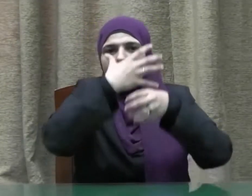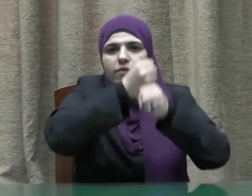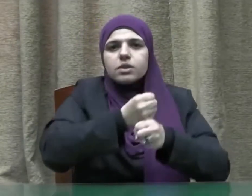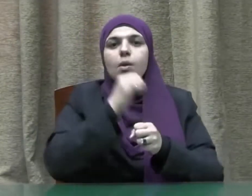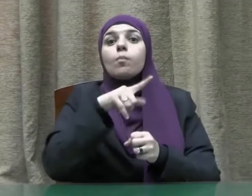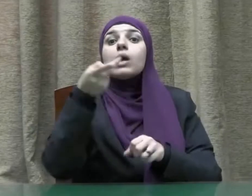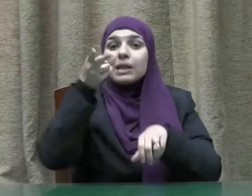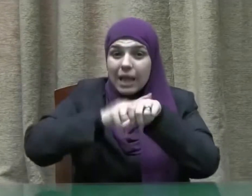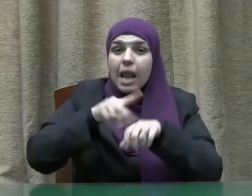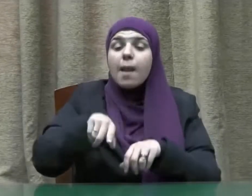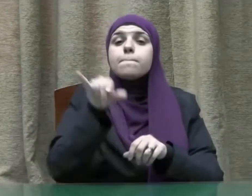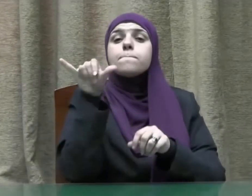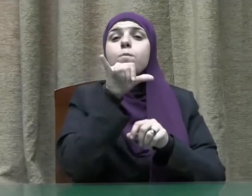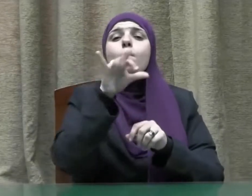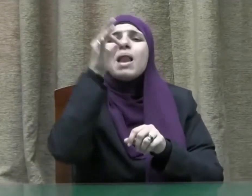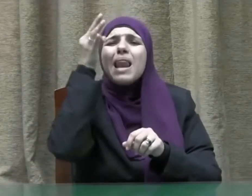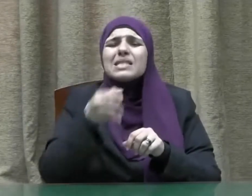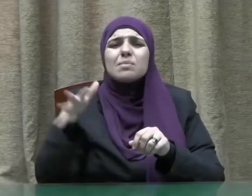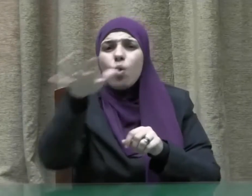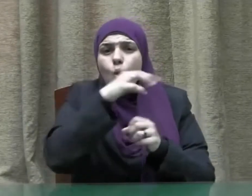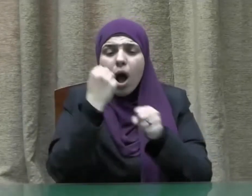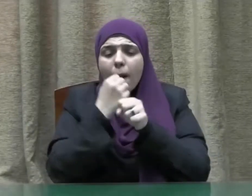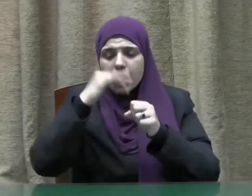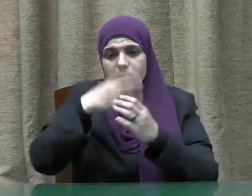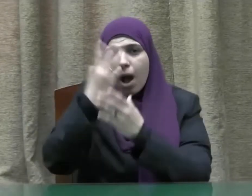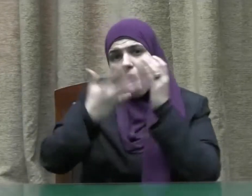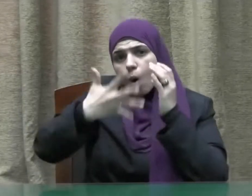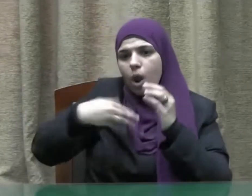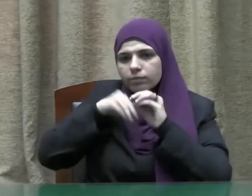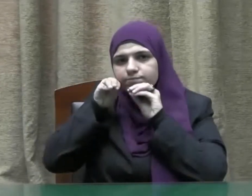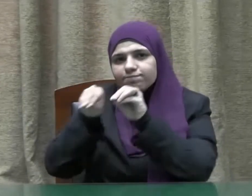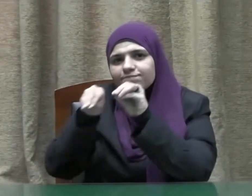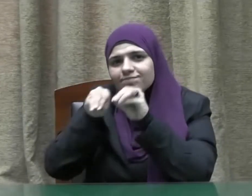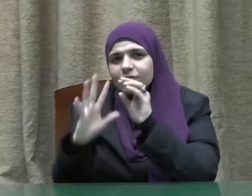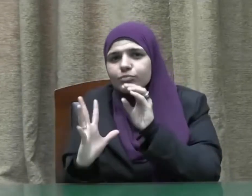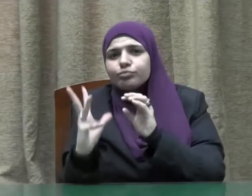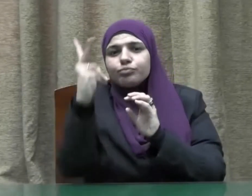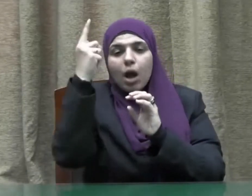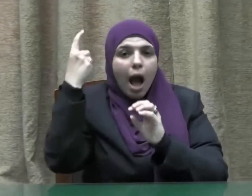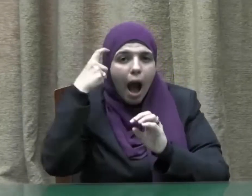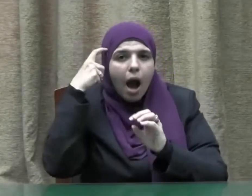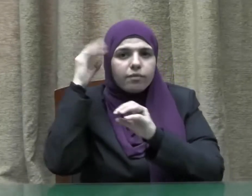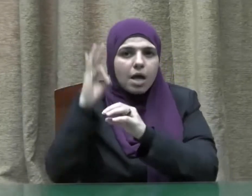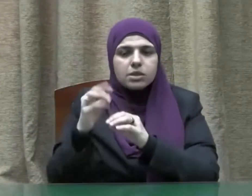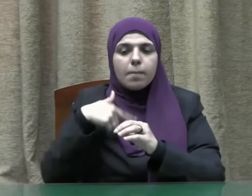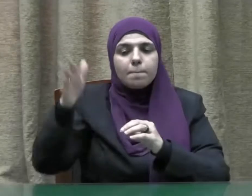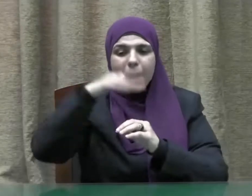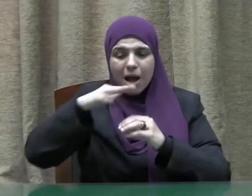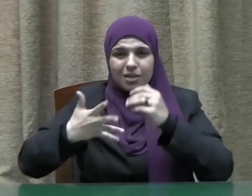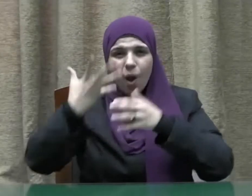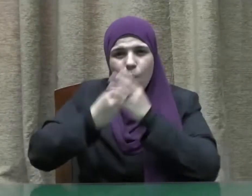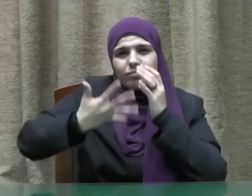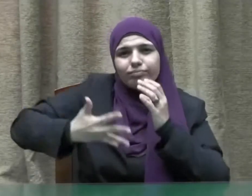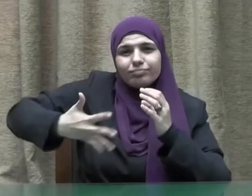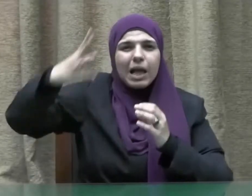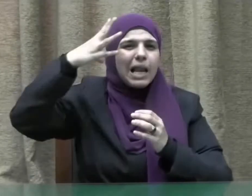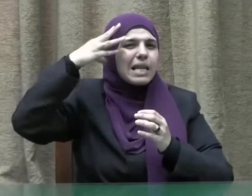كما يجب علينا أن نغرس في أبنائنا هذا المعنى حتى لا تنسى الأجيال